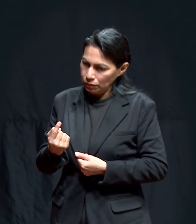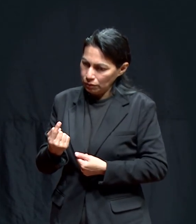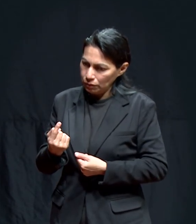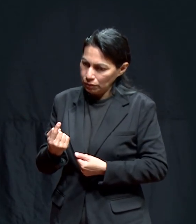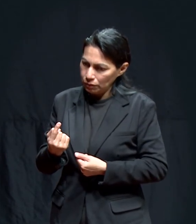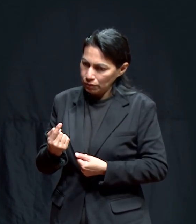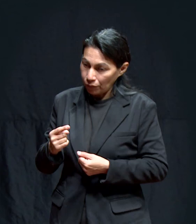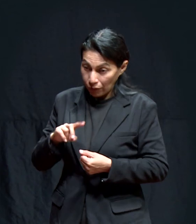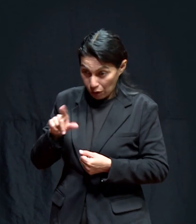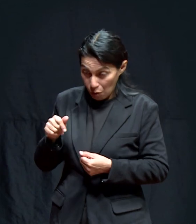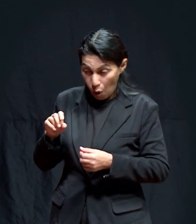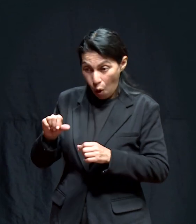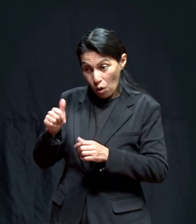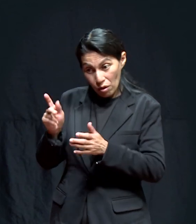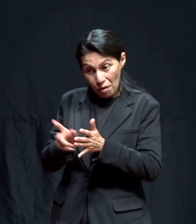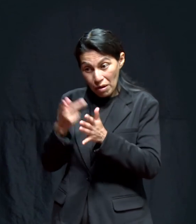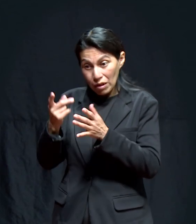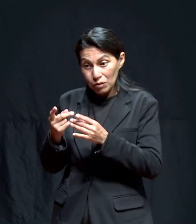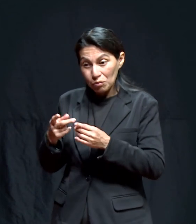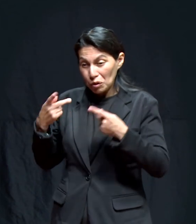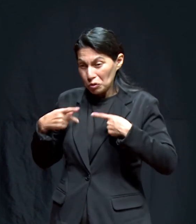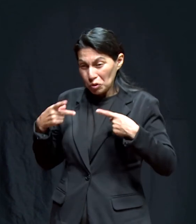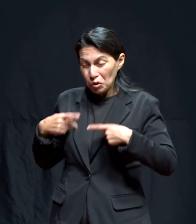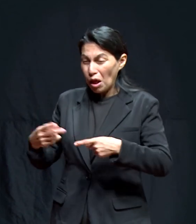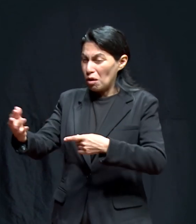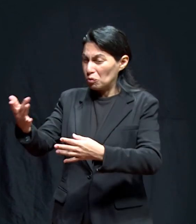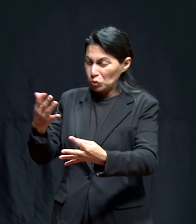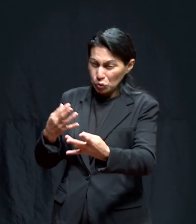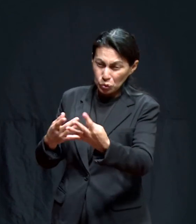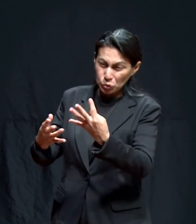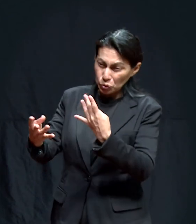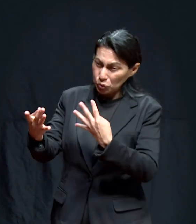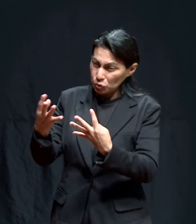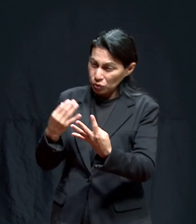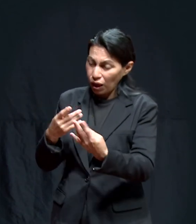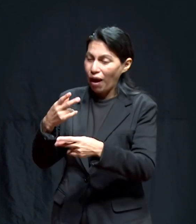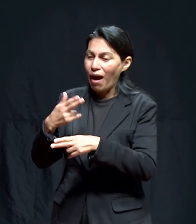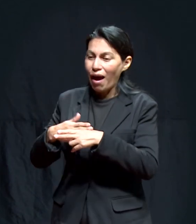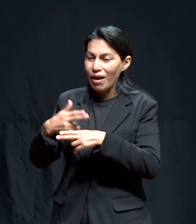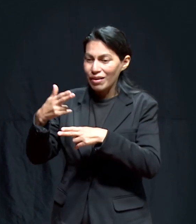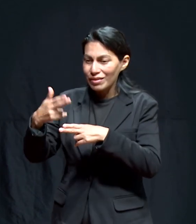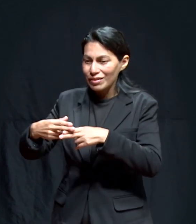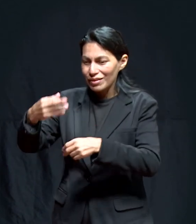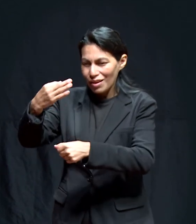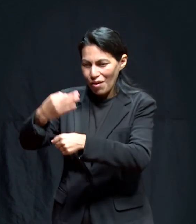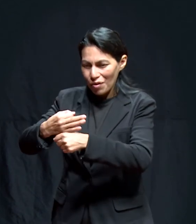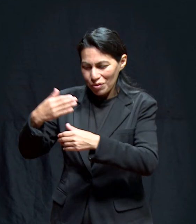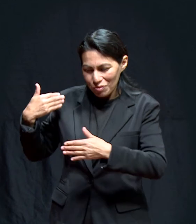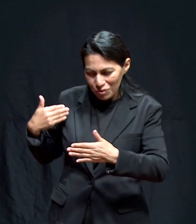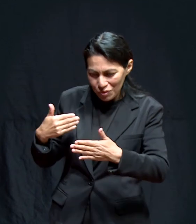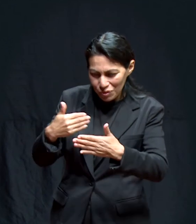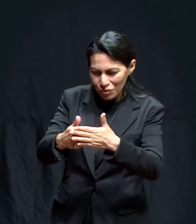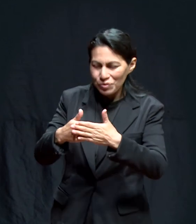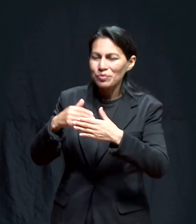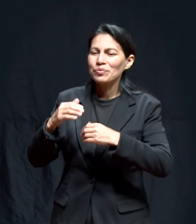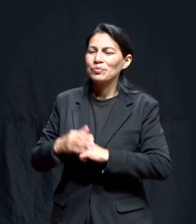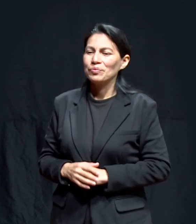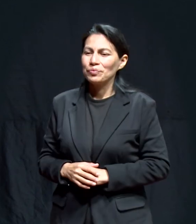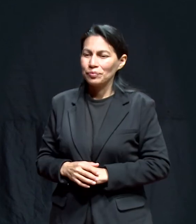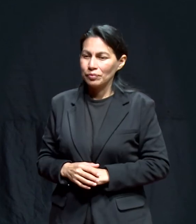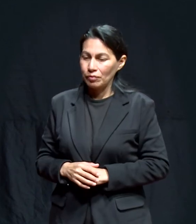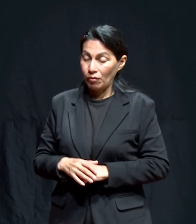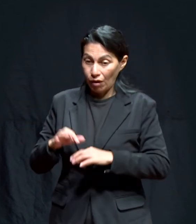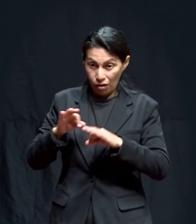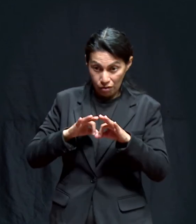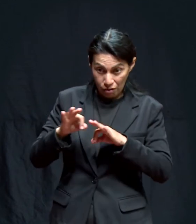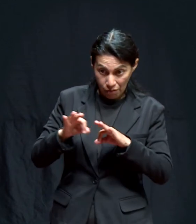y con eso fue como que se volvió a iniciar otra vez a reiniciar mi trabajo hasta hoy ah